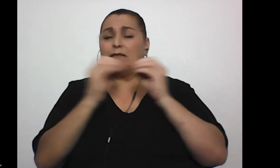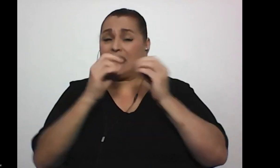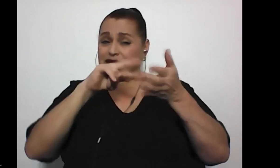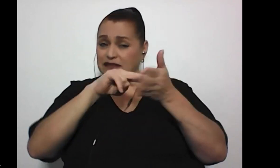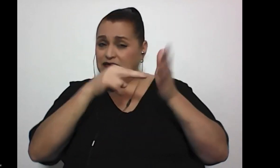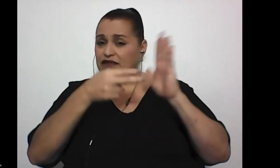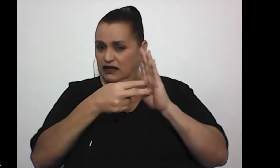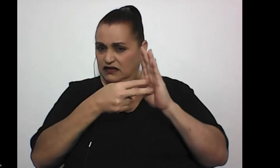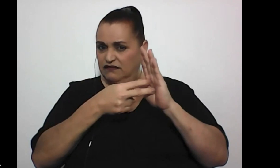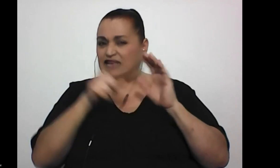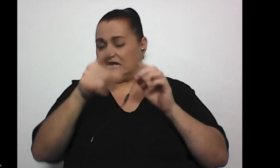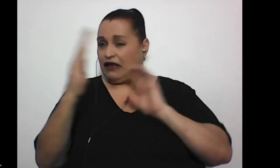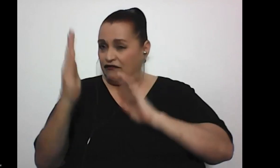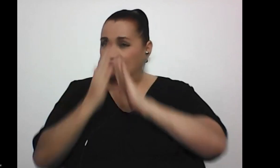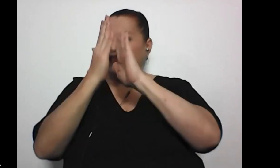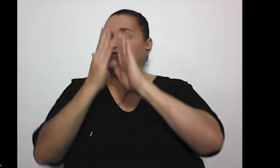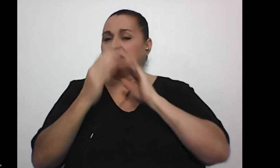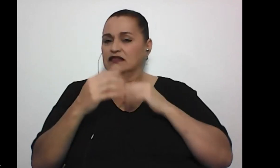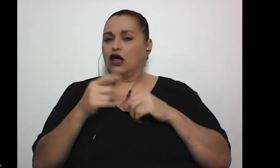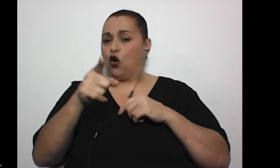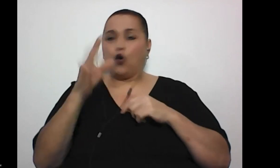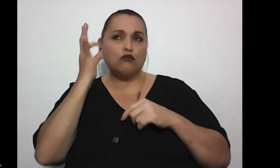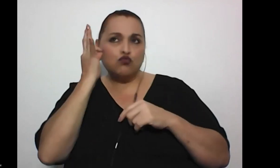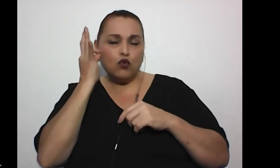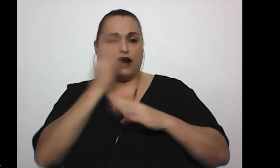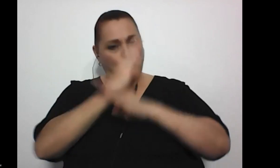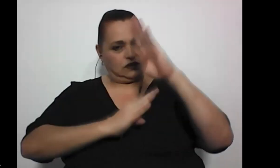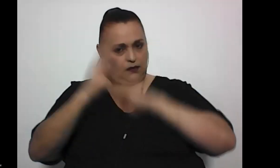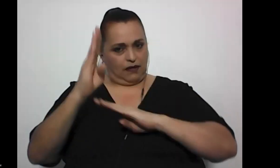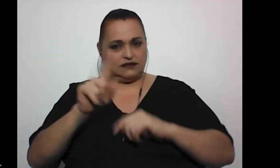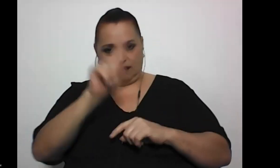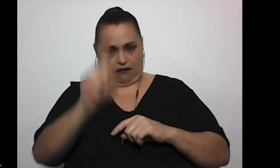como las más significativas a las que te has enfrentado como mujer con discapacidad?